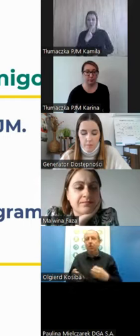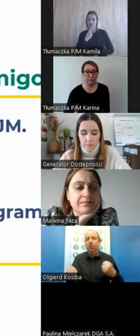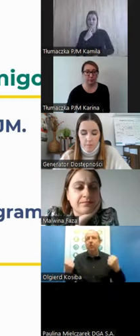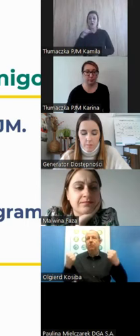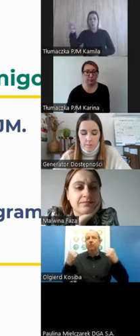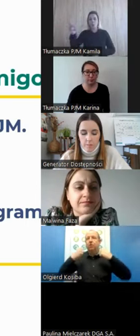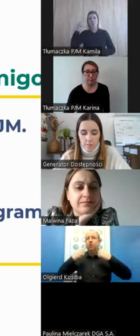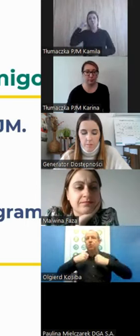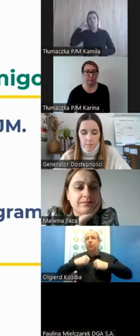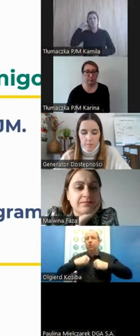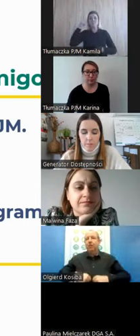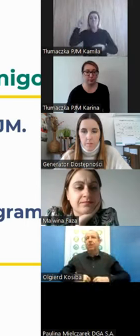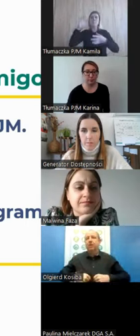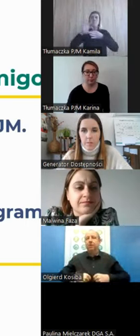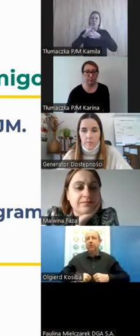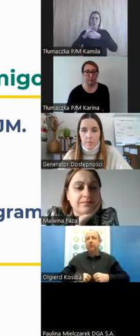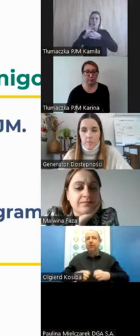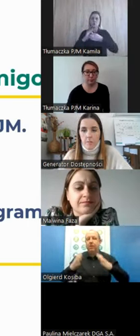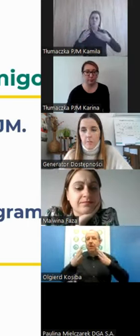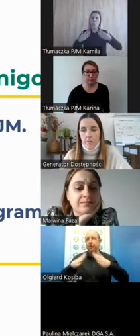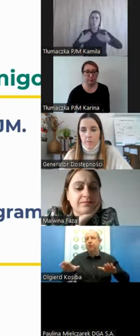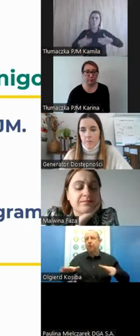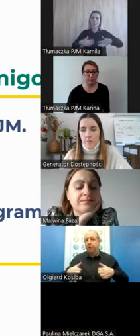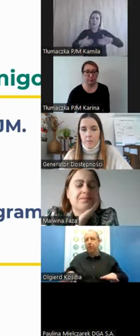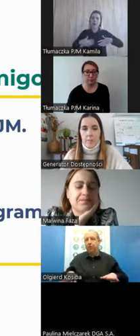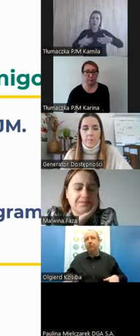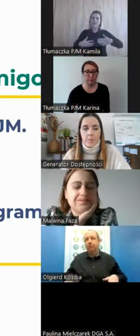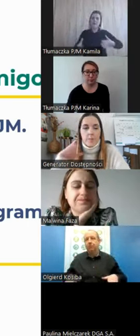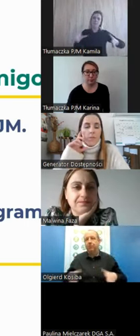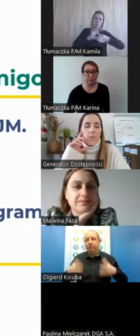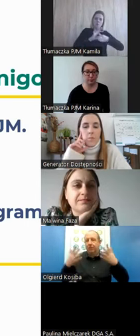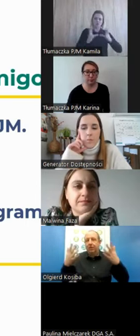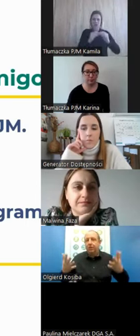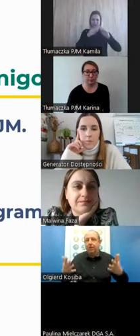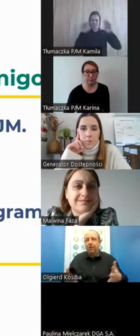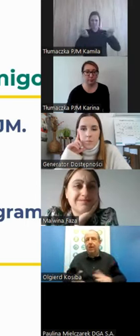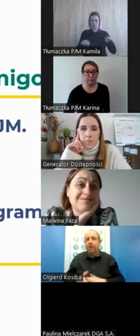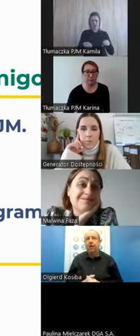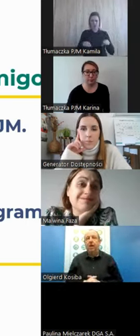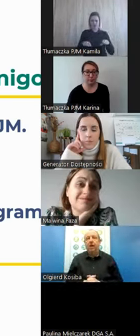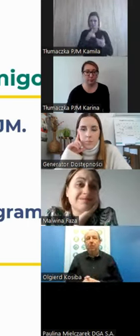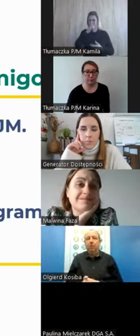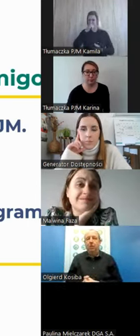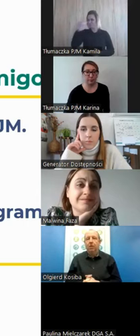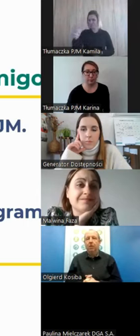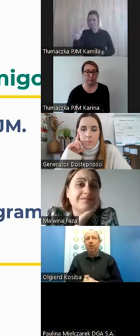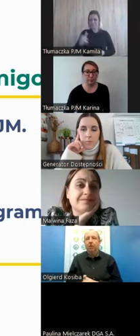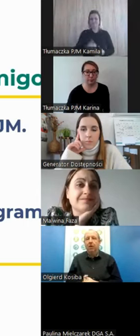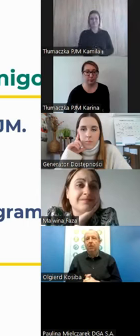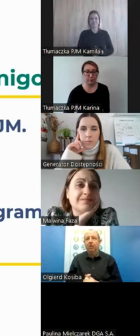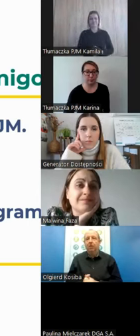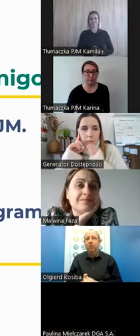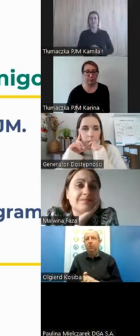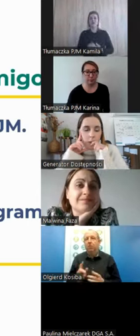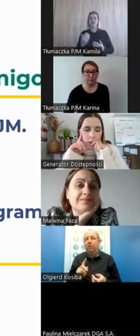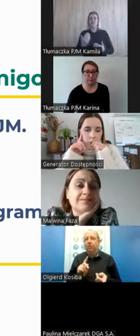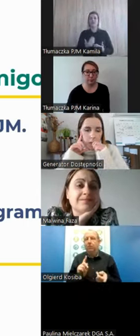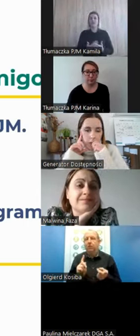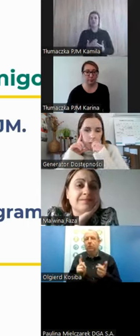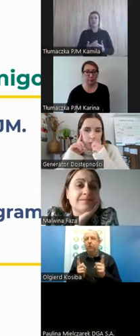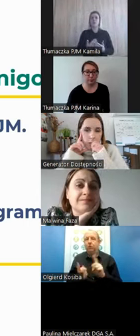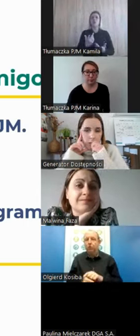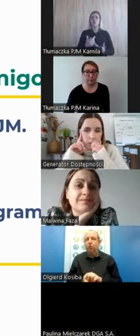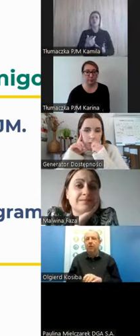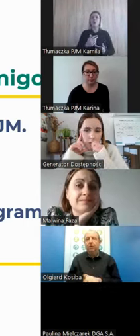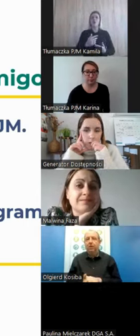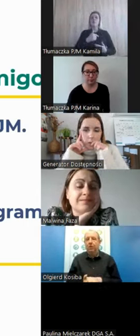połączy fizyczne ubranie na siebie sweterka z choinką. No tak się nie stanie, bo my tak naprawdę używamy